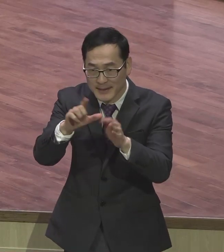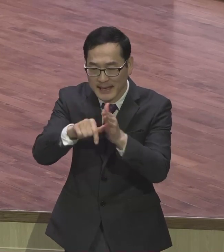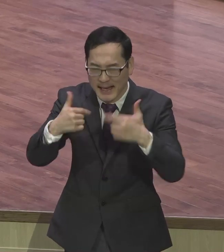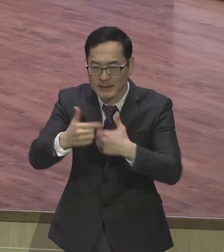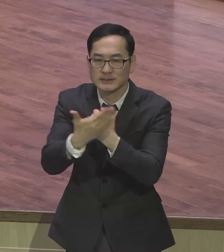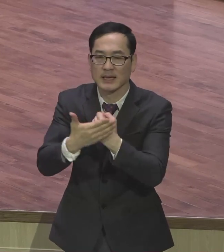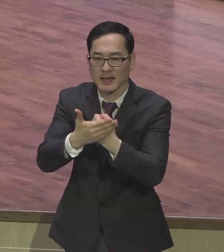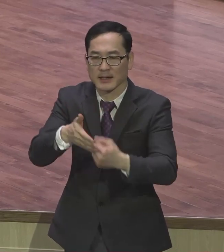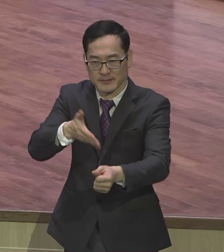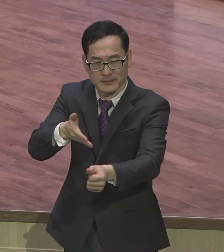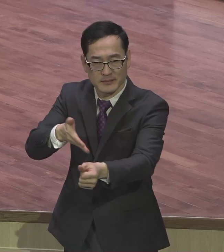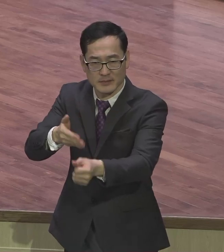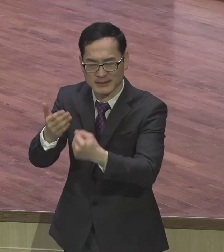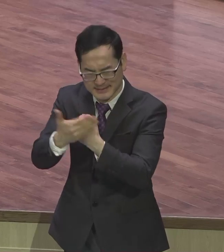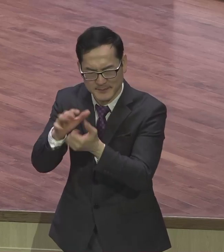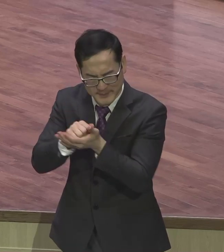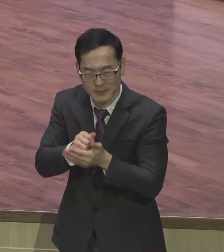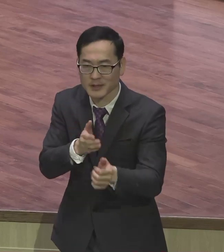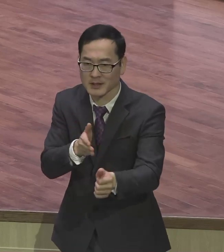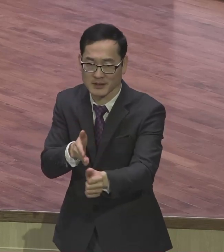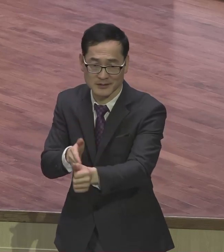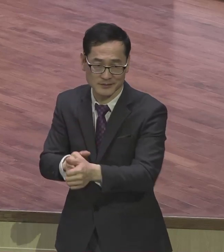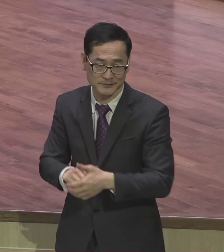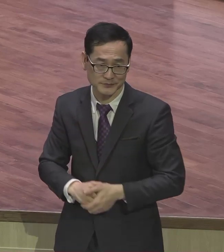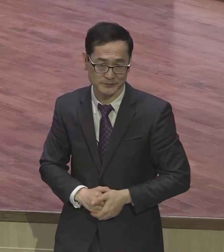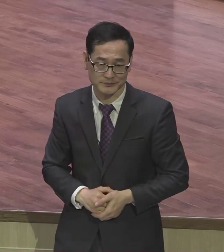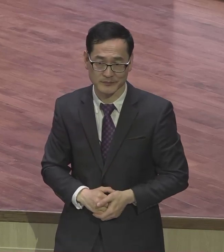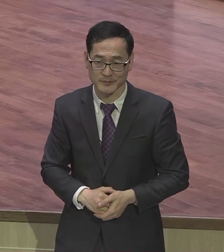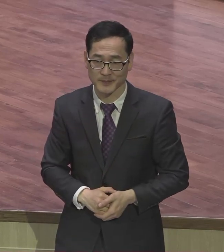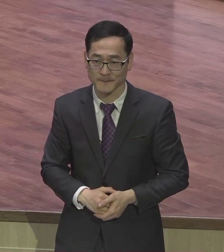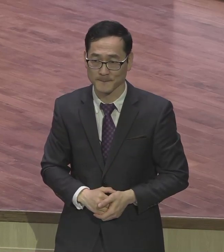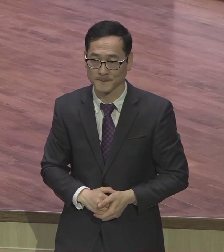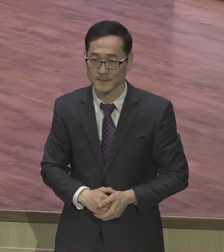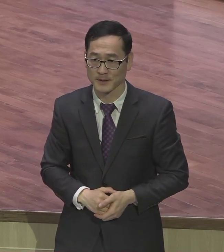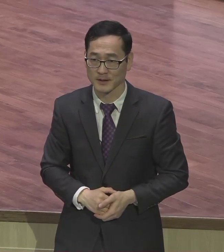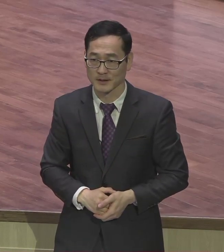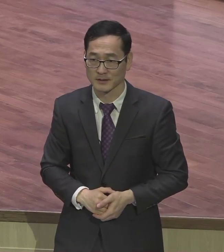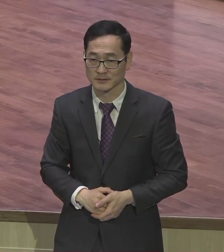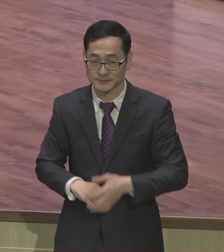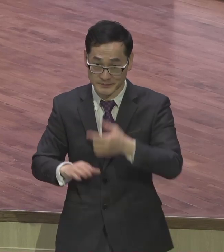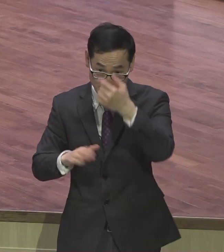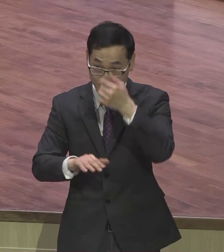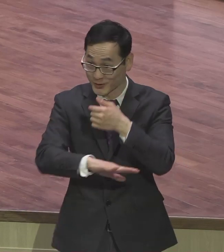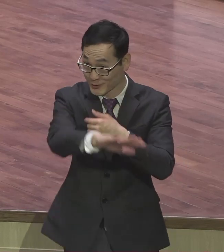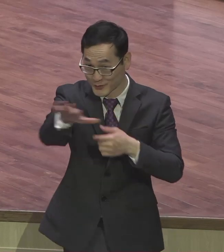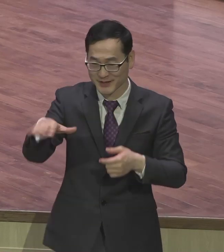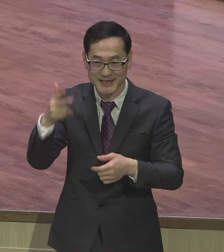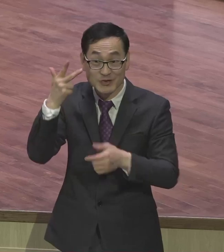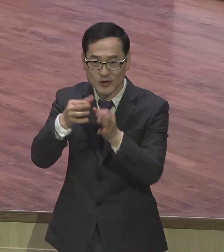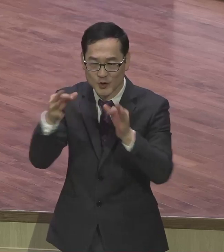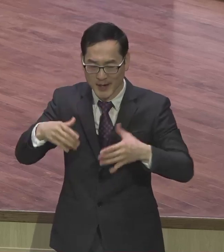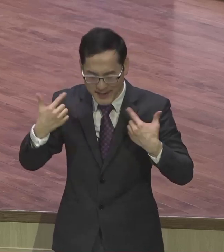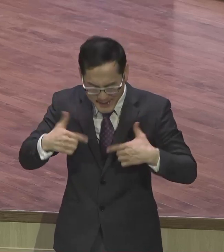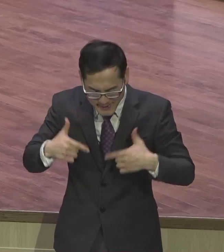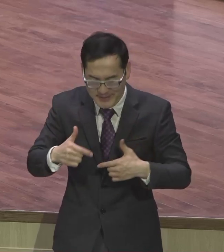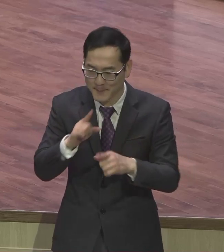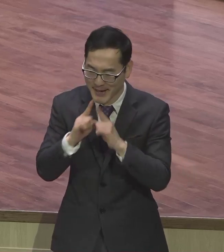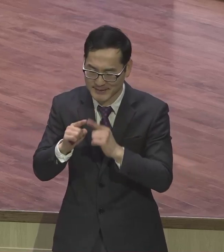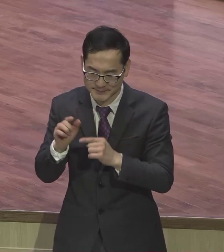우리 교회는 성도들이 그야말로 일주일 동안 메시지를 듣다 보니까 그냥 잘 나오잖아요 강담